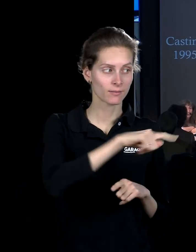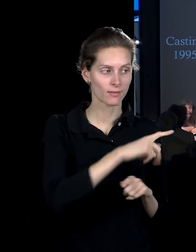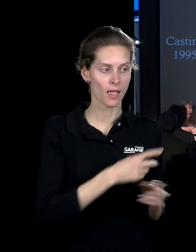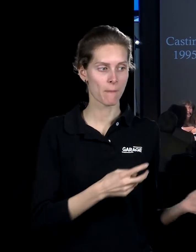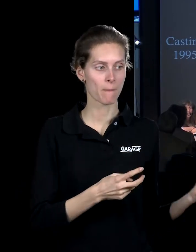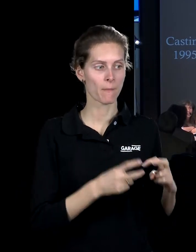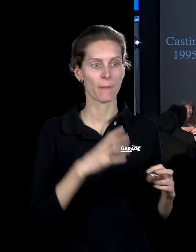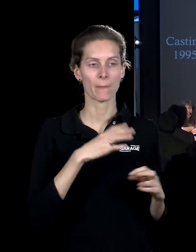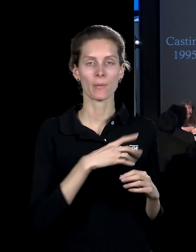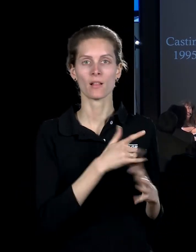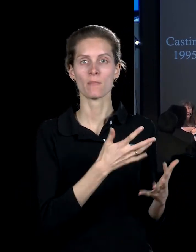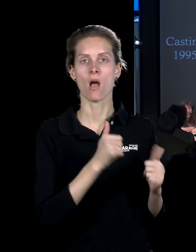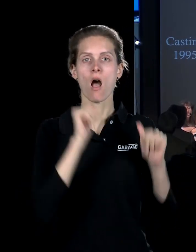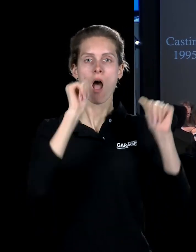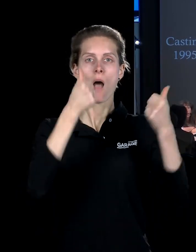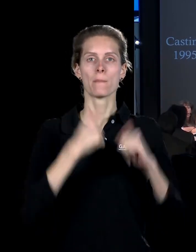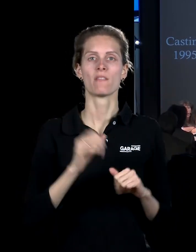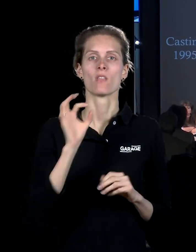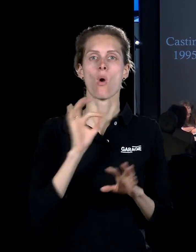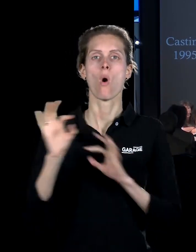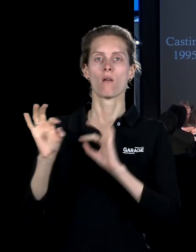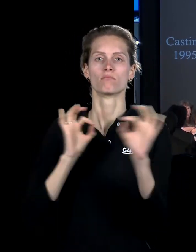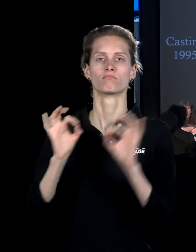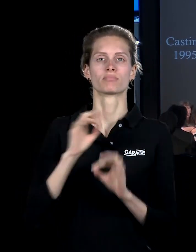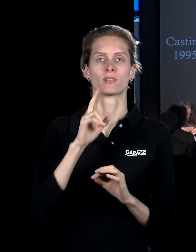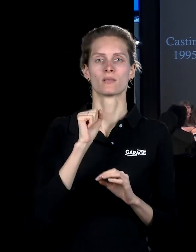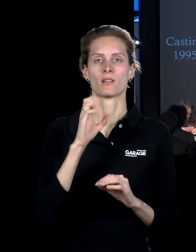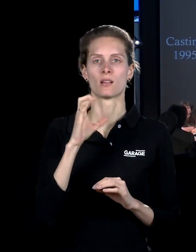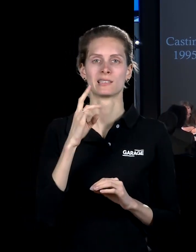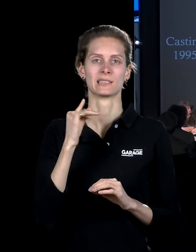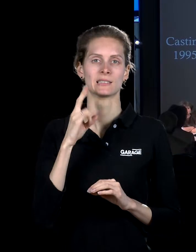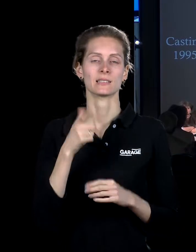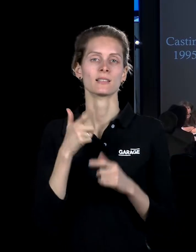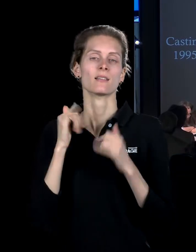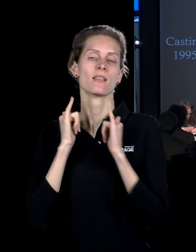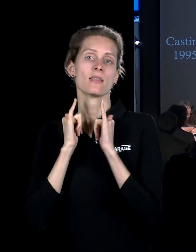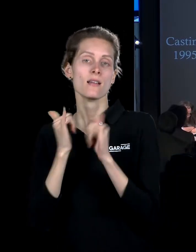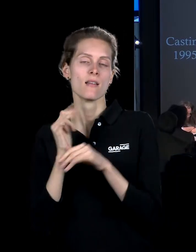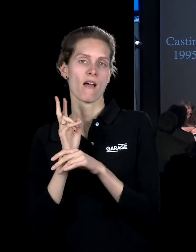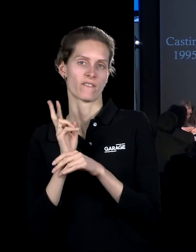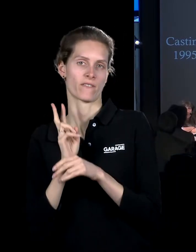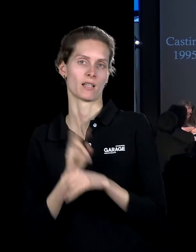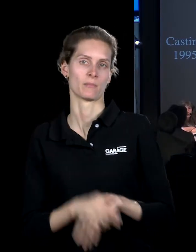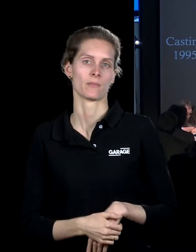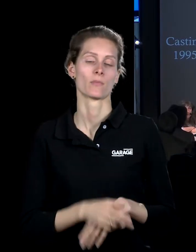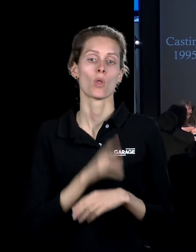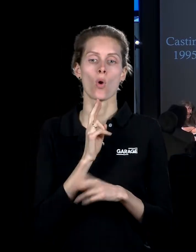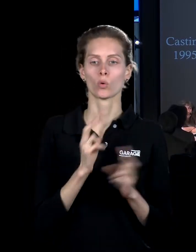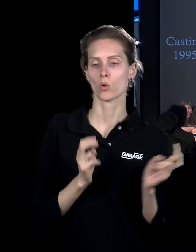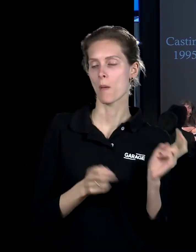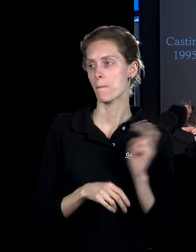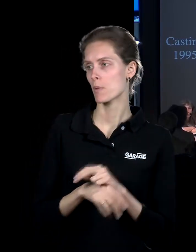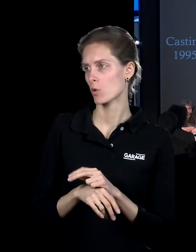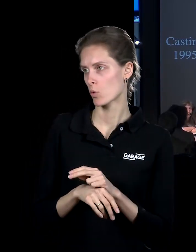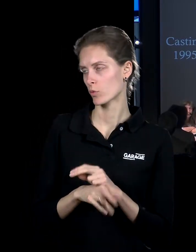вместо выставки там проходит кастинг на съемке в фильме. И кто-то приходит на